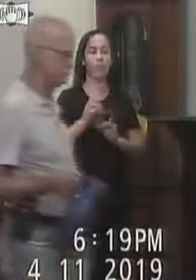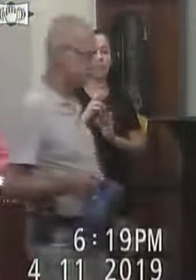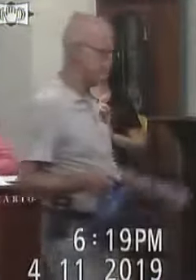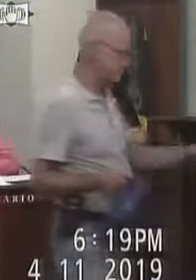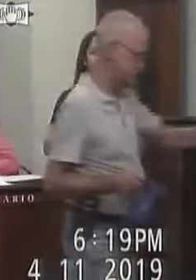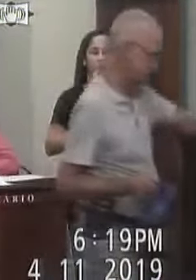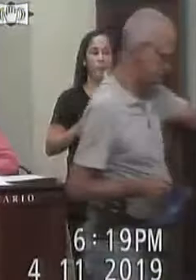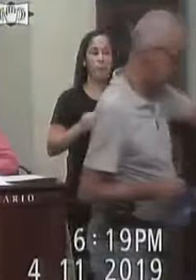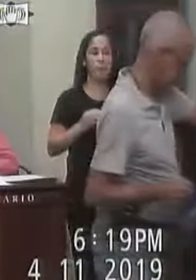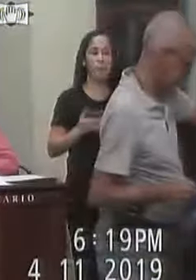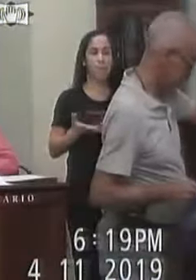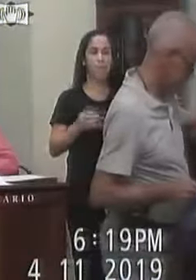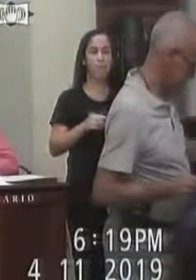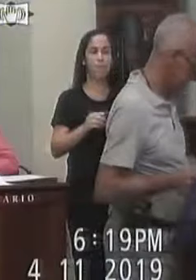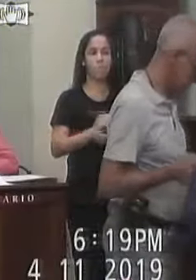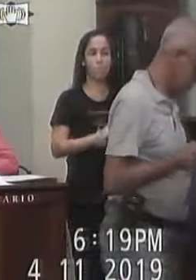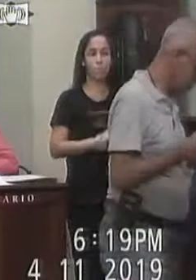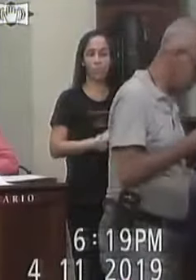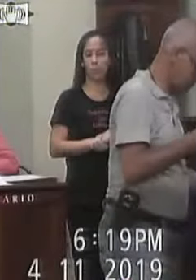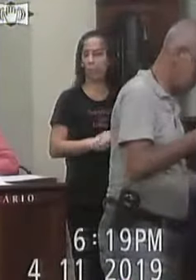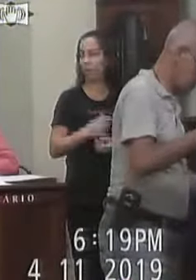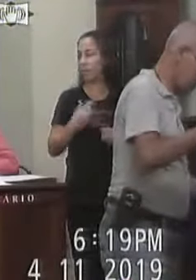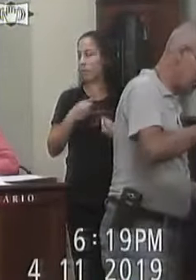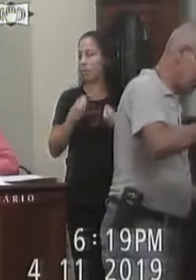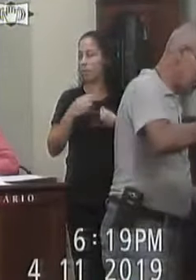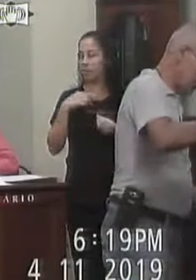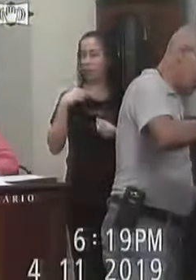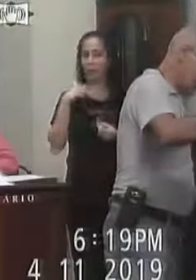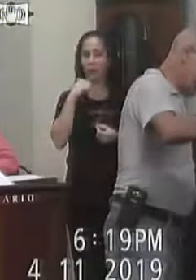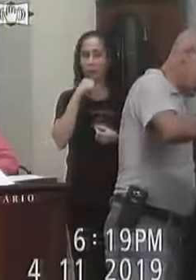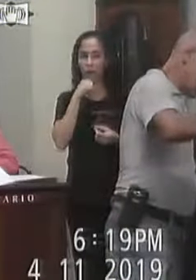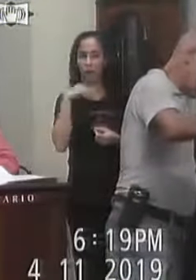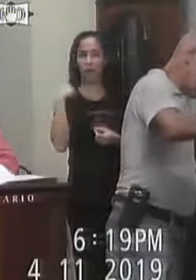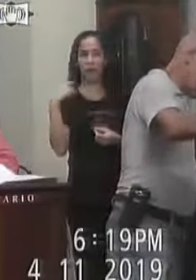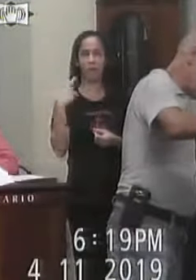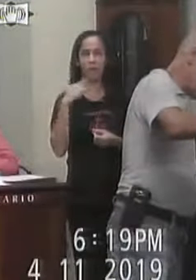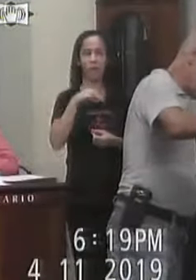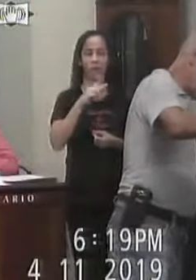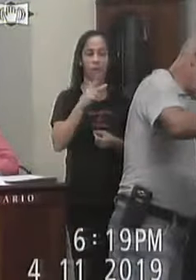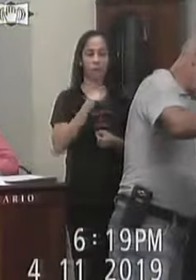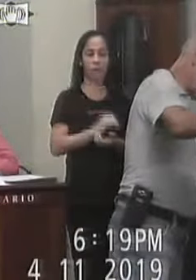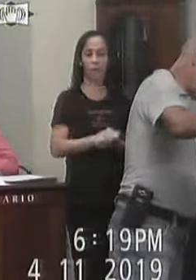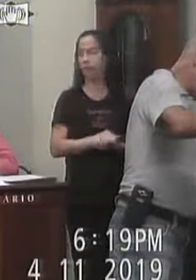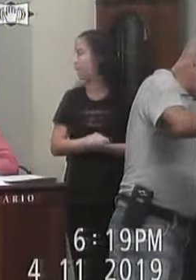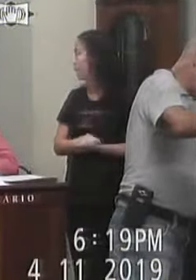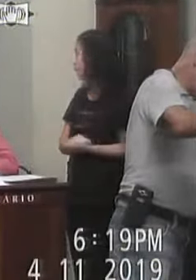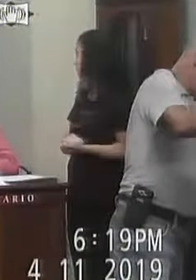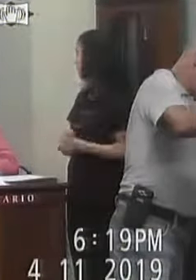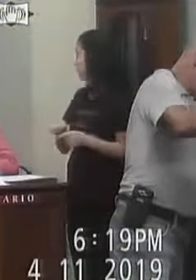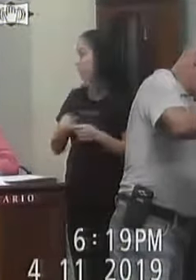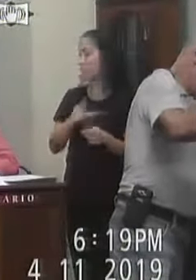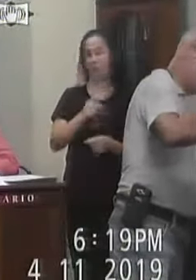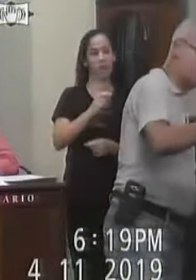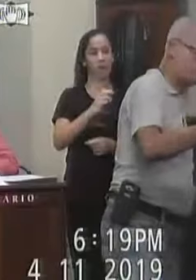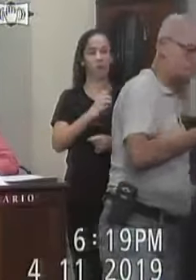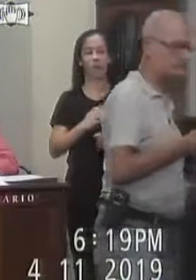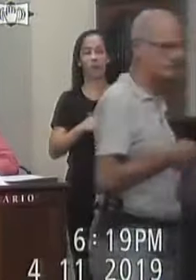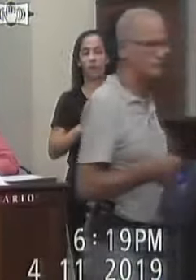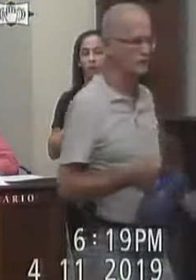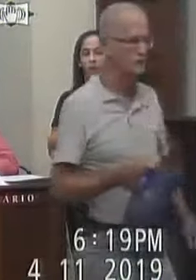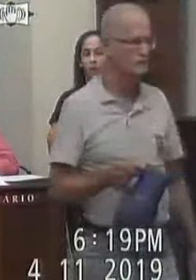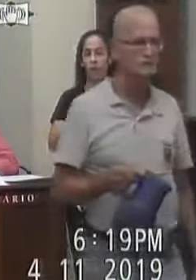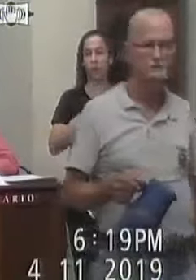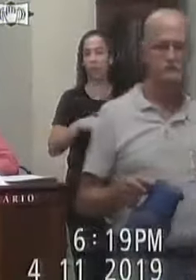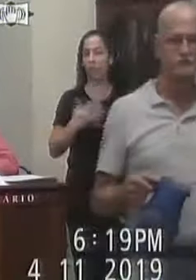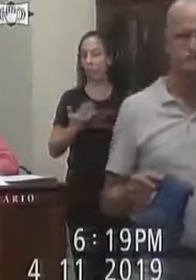proposição Legislativa Encaminha Pela nova vereadora Formalmente constitucional Legal e jurídico É o parecer Salvo melhor juízo Voto